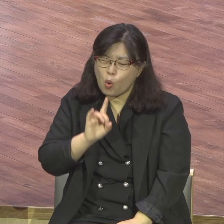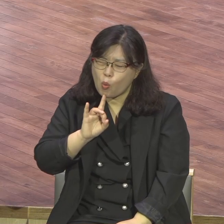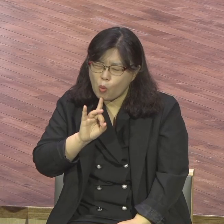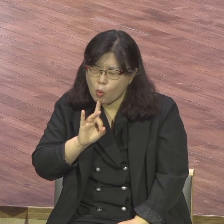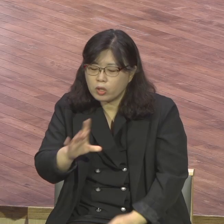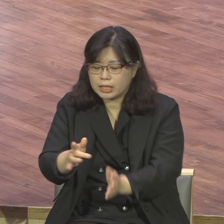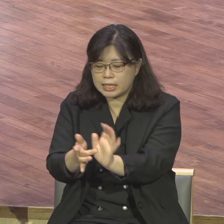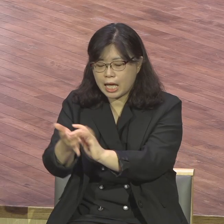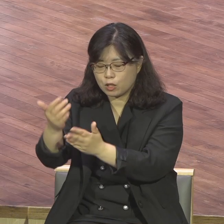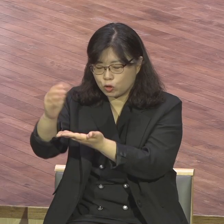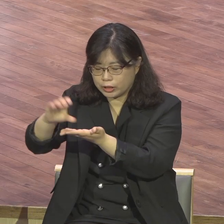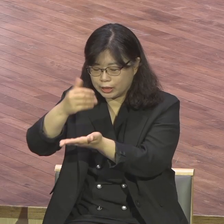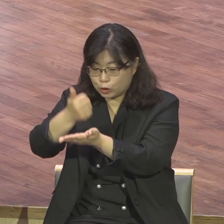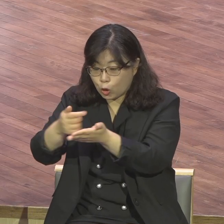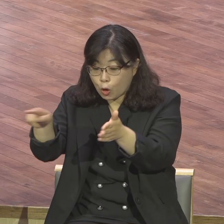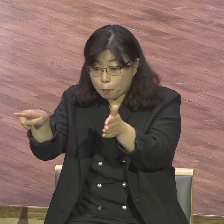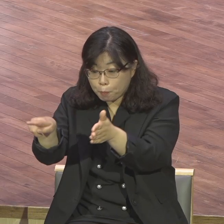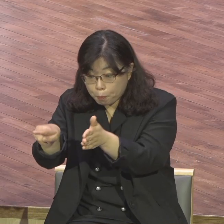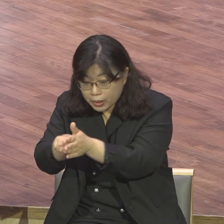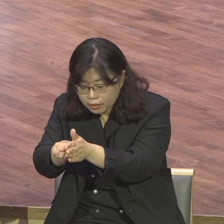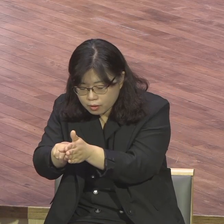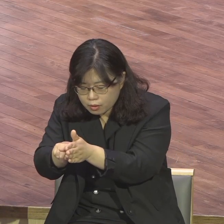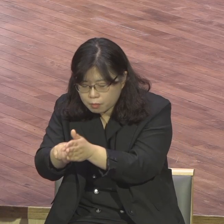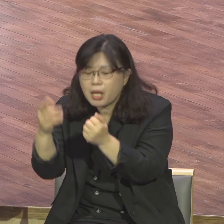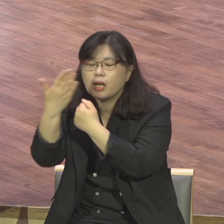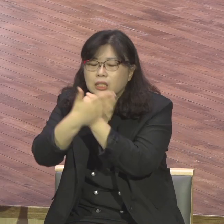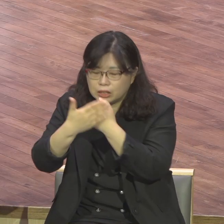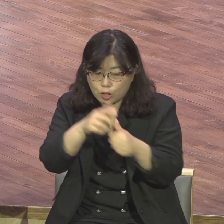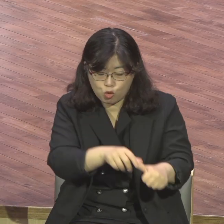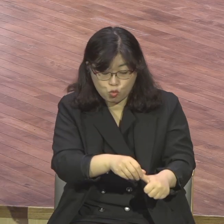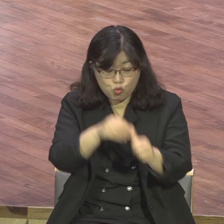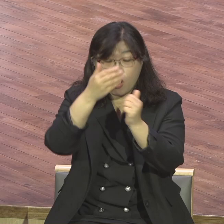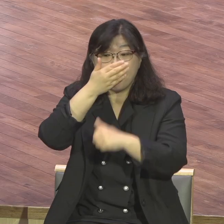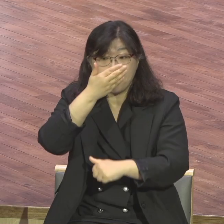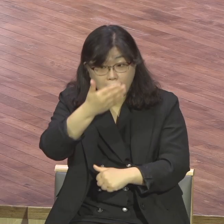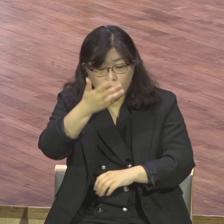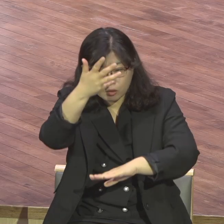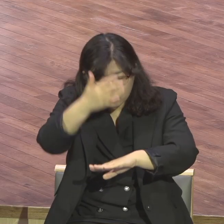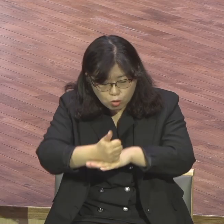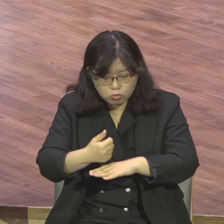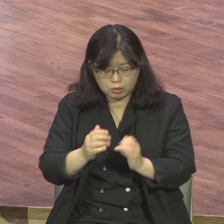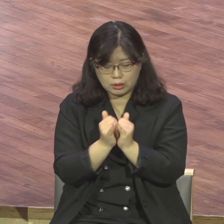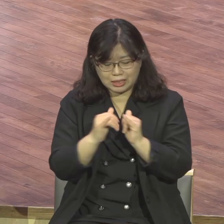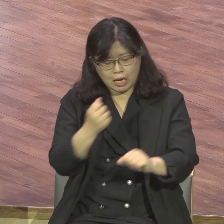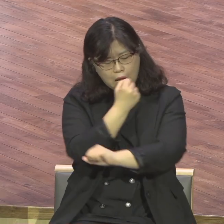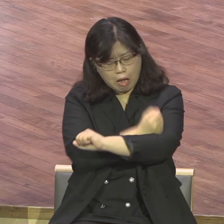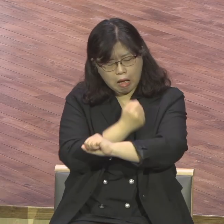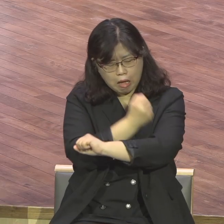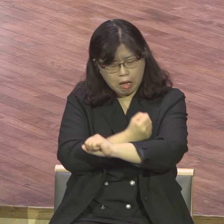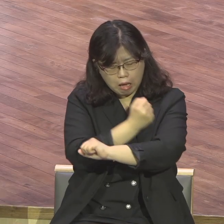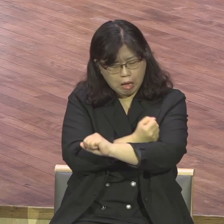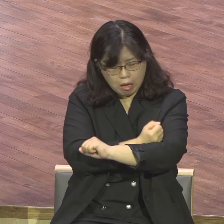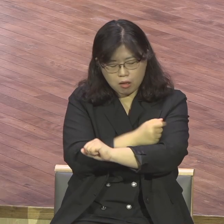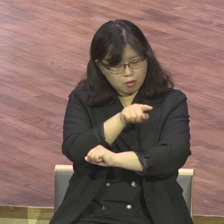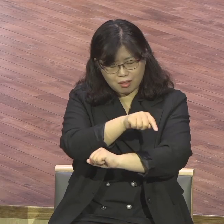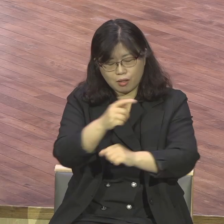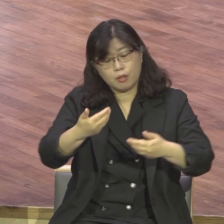노력이나 행위로 주어지는 것이 아니라 하나님의 절대적인